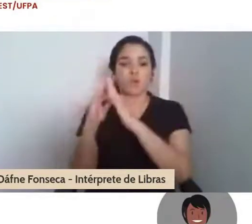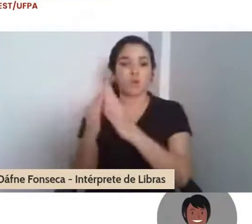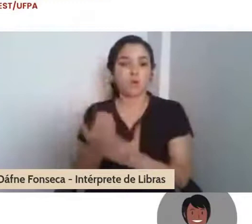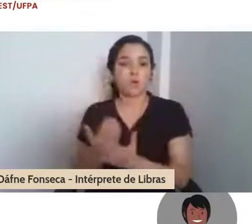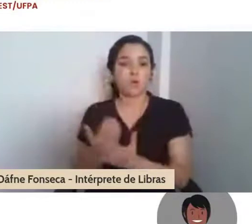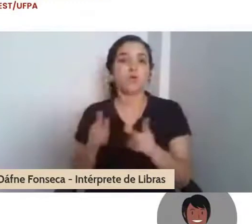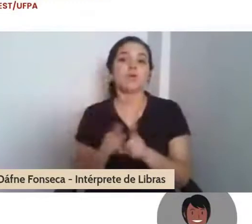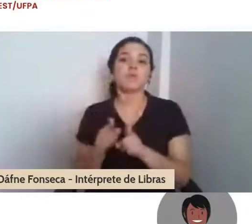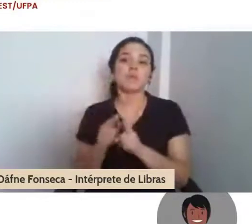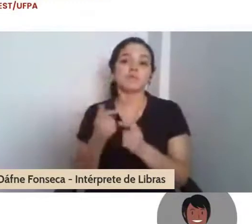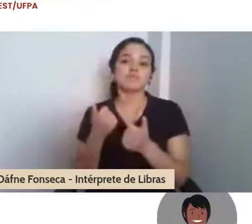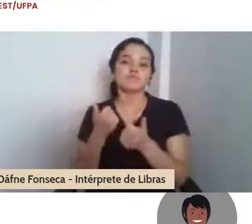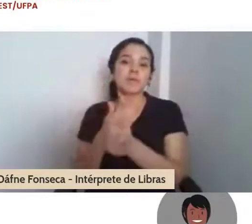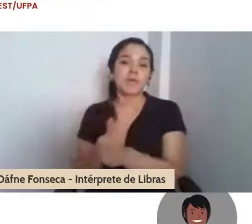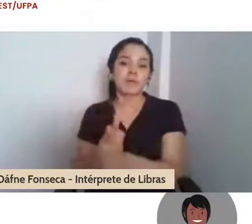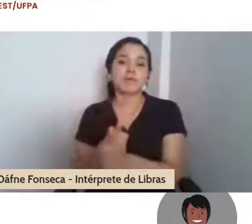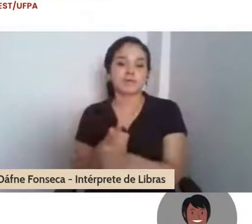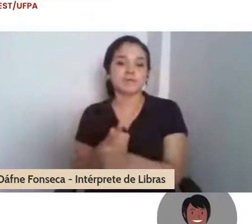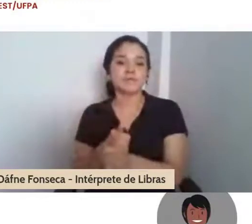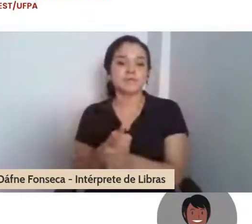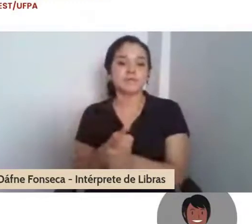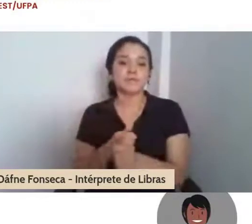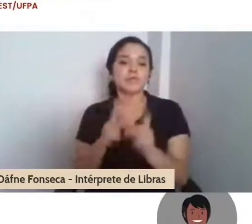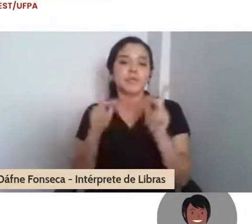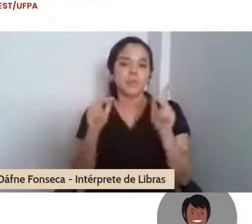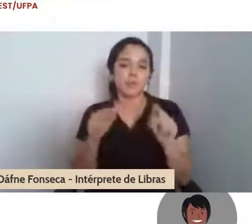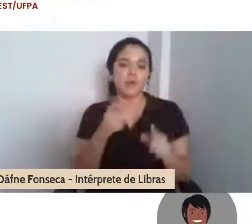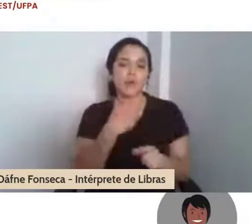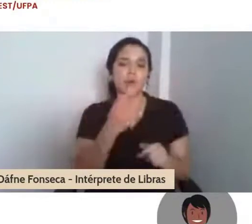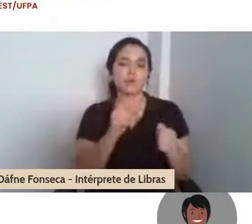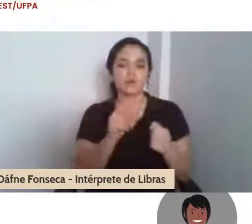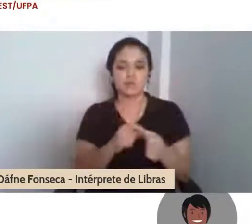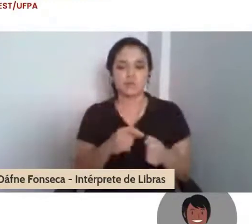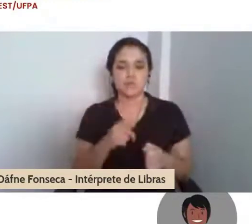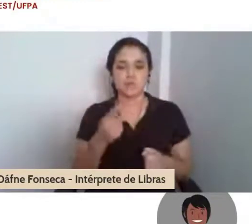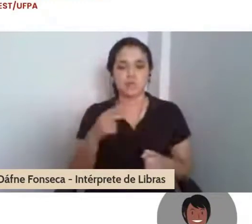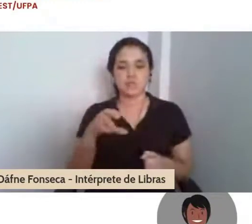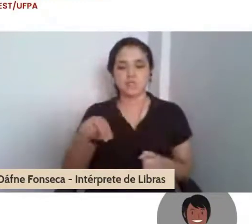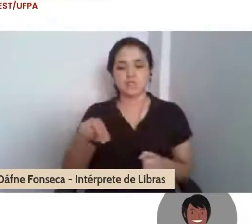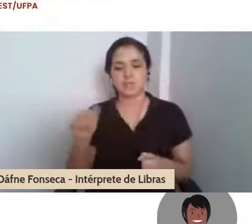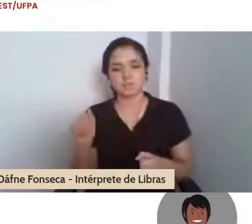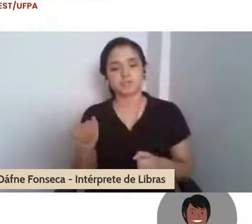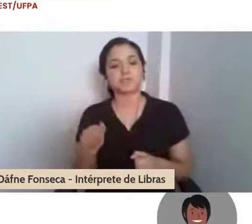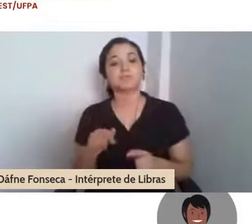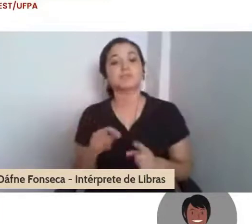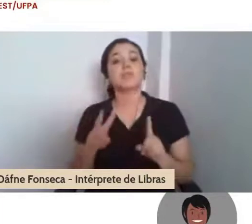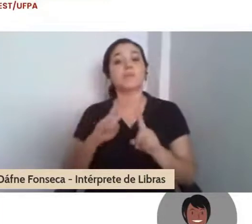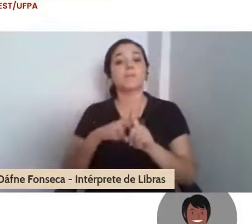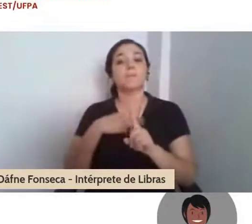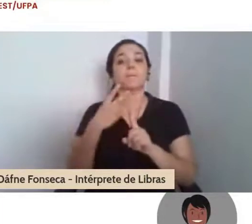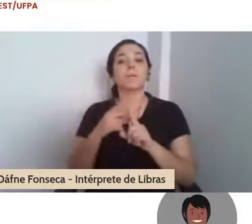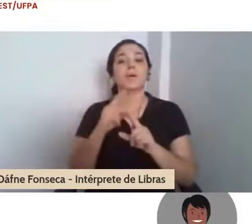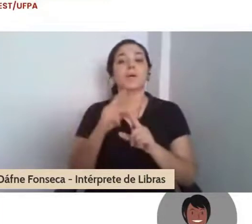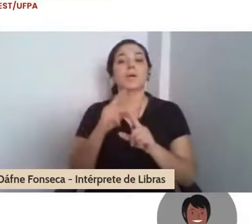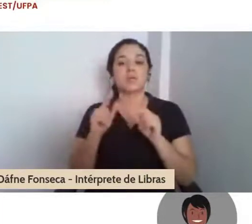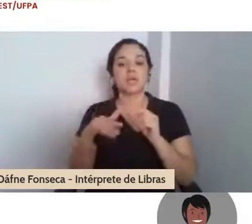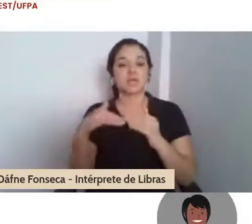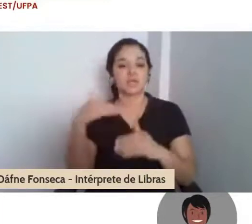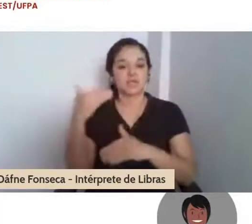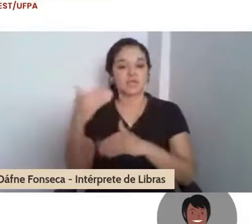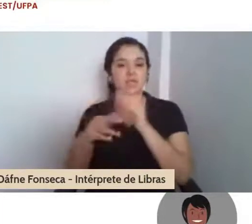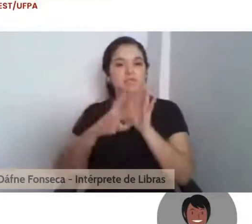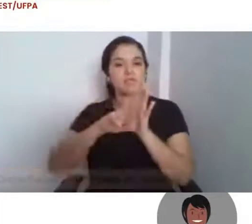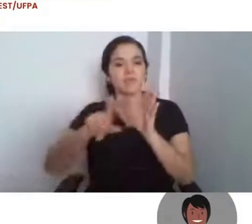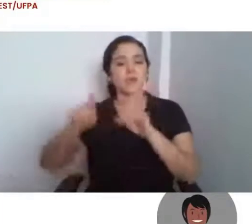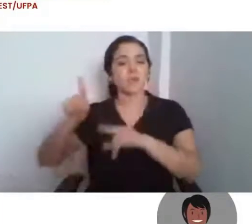além de desenvolvermos uma série de produtos e metodologias